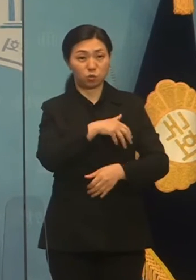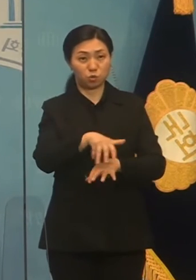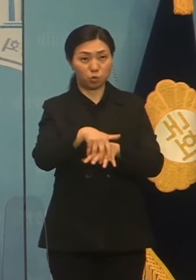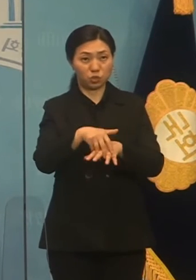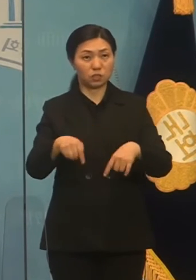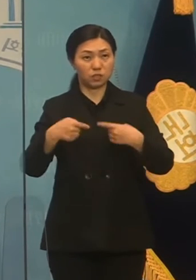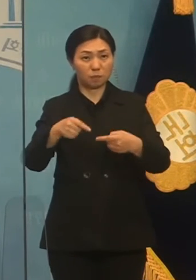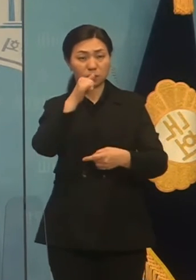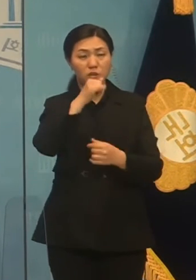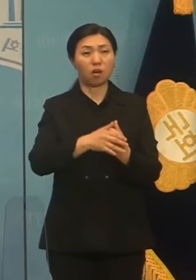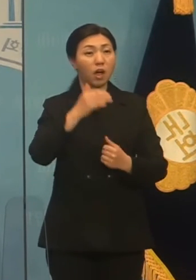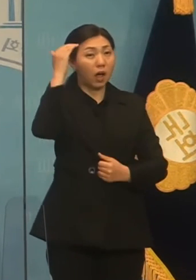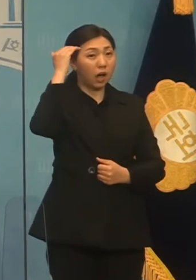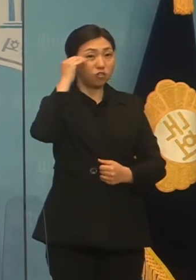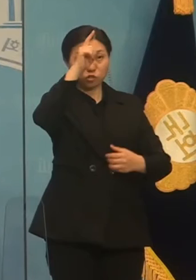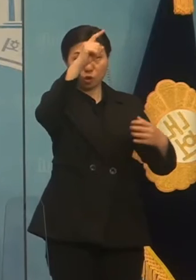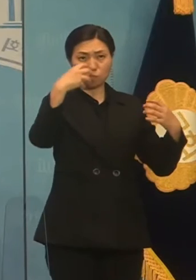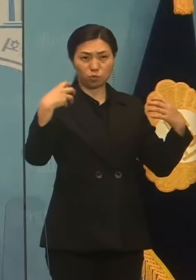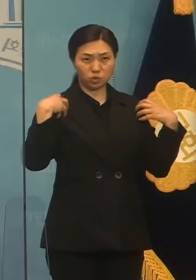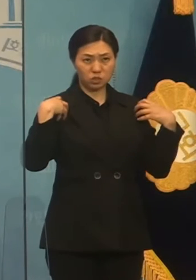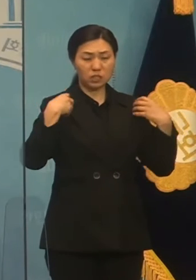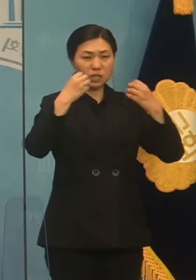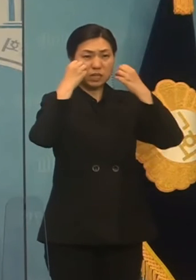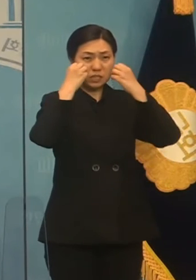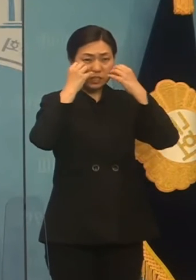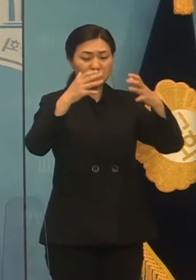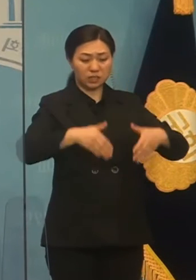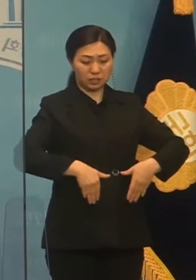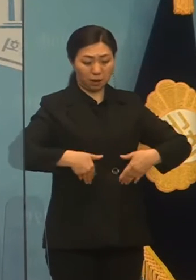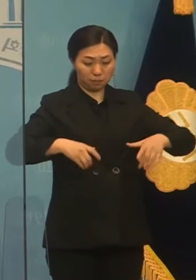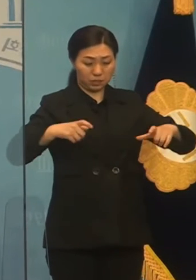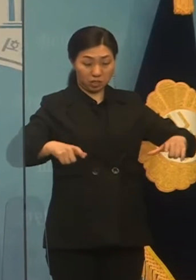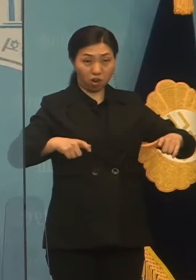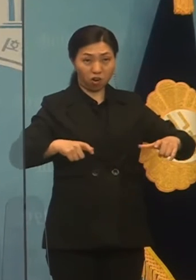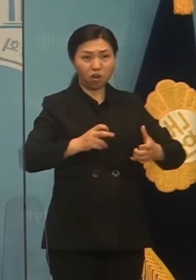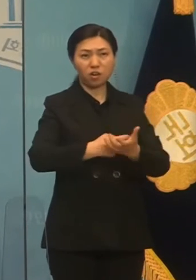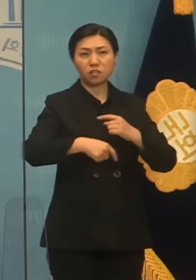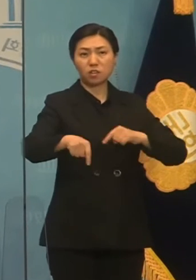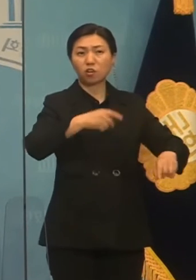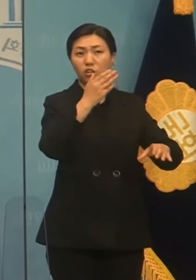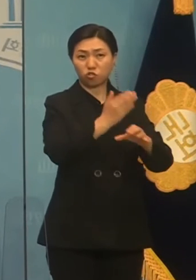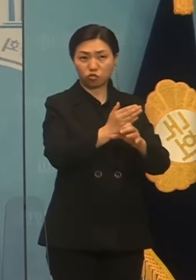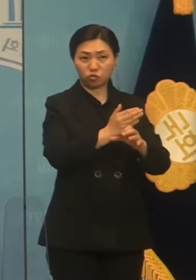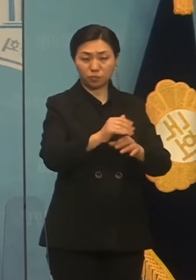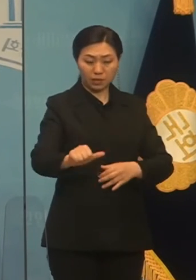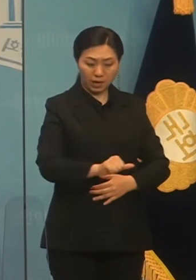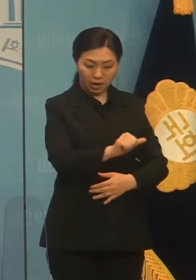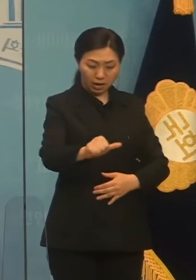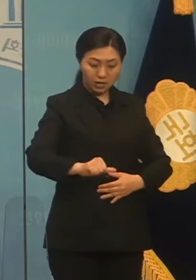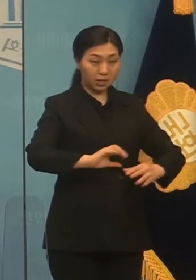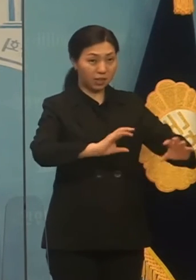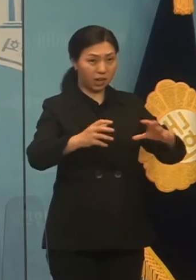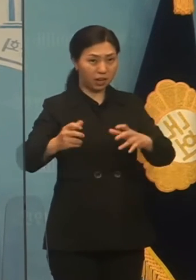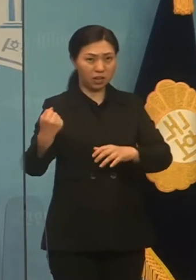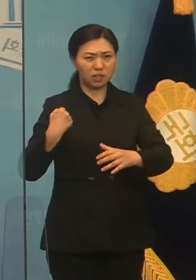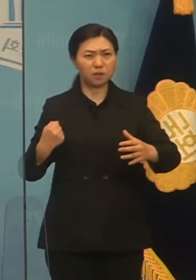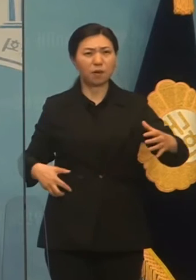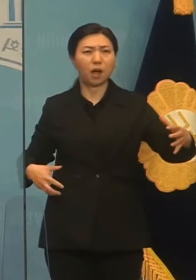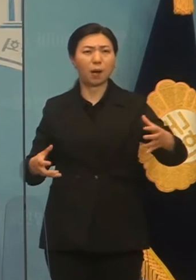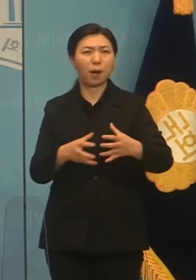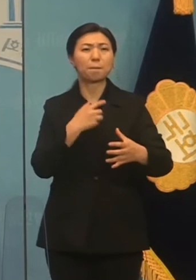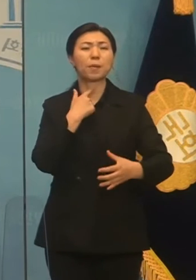우리 정부는 이른바 신난방 정책을 극창하면서 아세안 국가들과의 협력을 강화해 왔습니다.